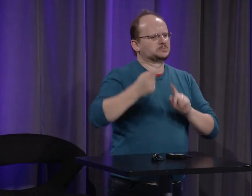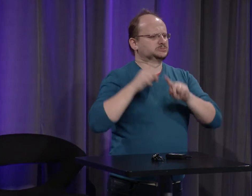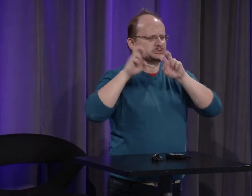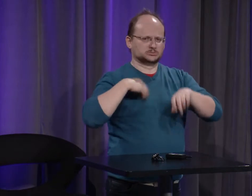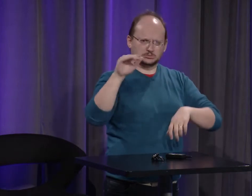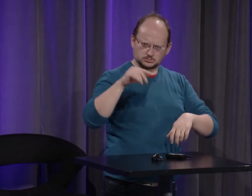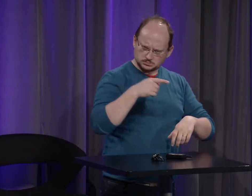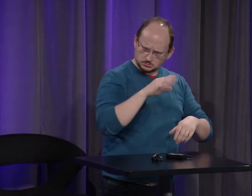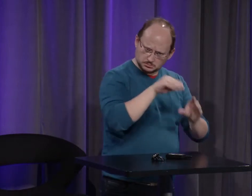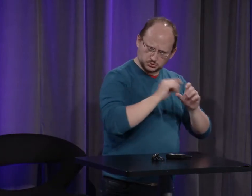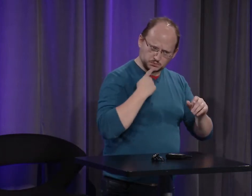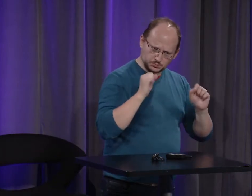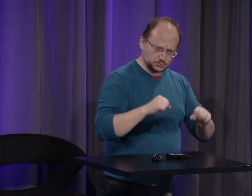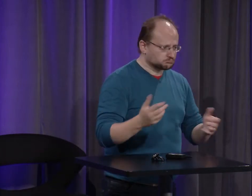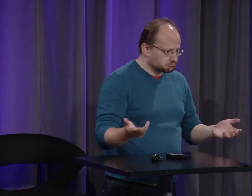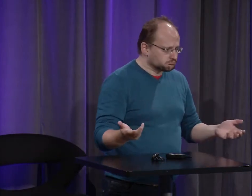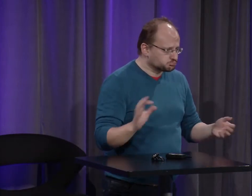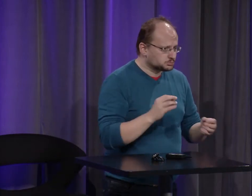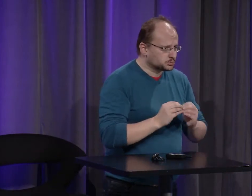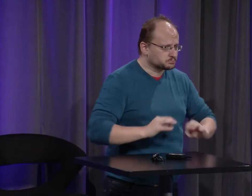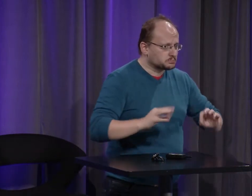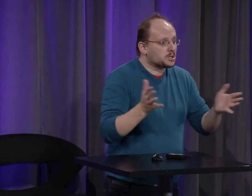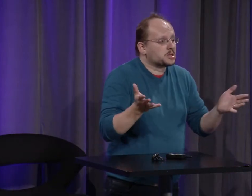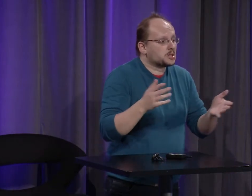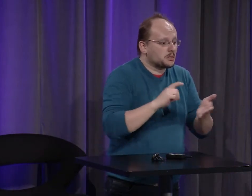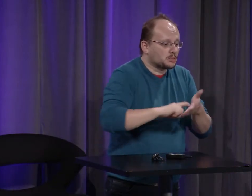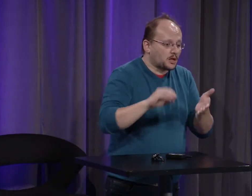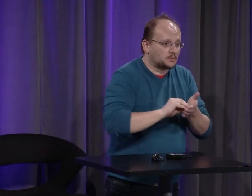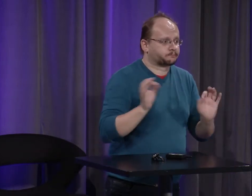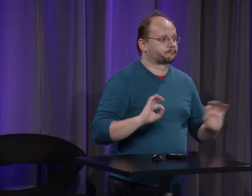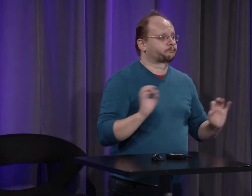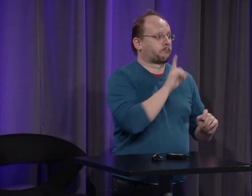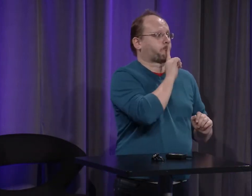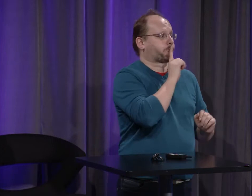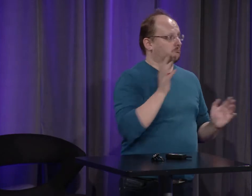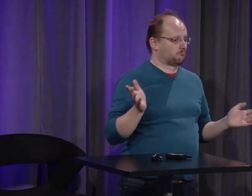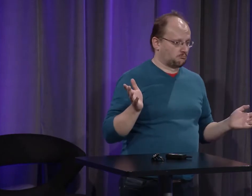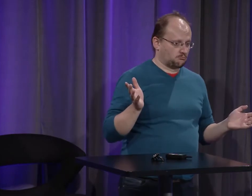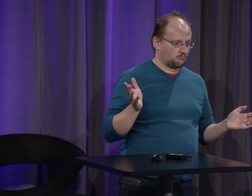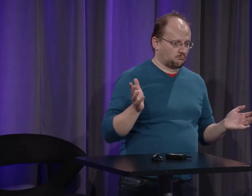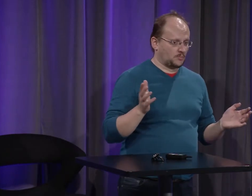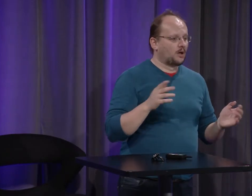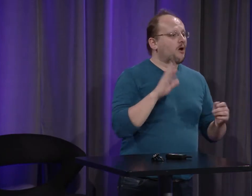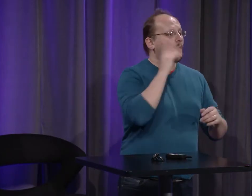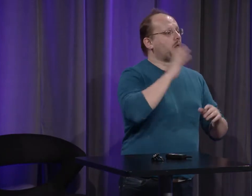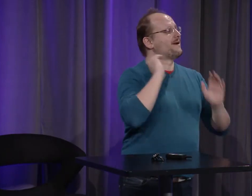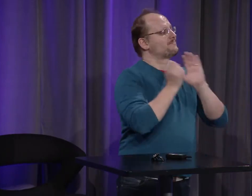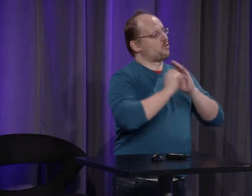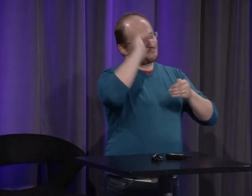il y en avait certains donc qui étaient atteints de cette maladie et à mon avis il devait y avoir des sourds parmi eux on n'a pas de